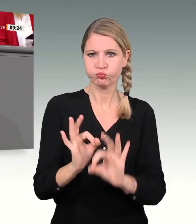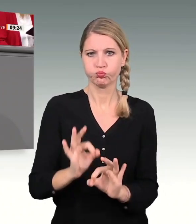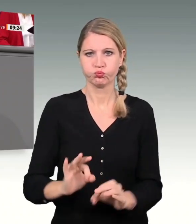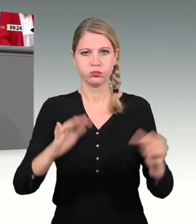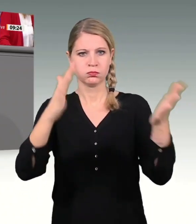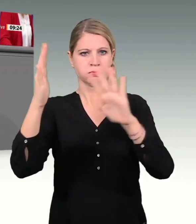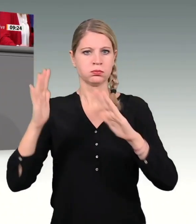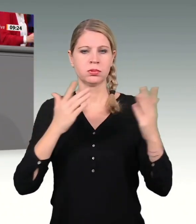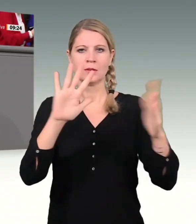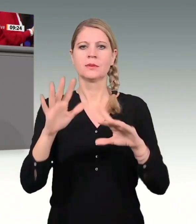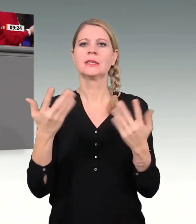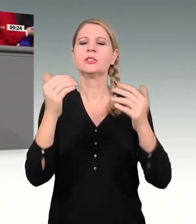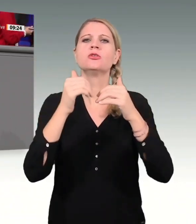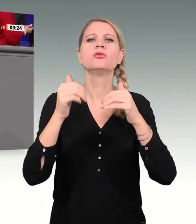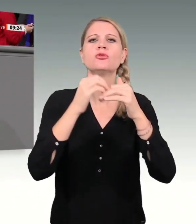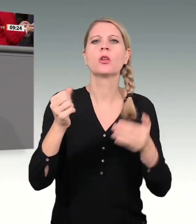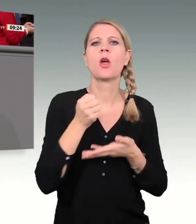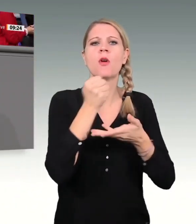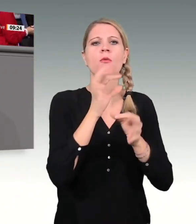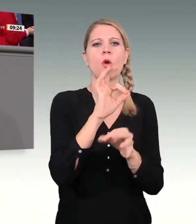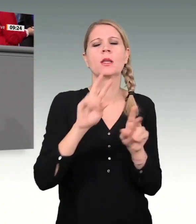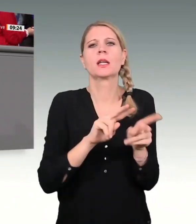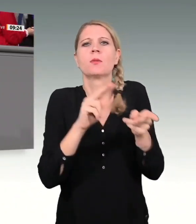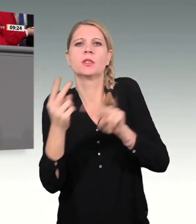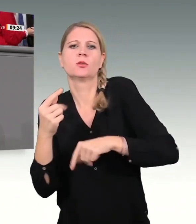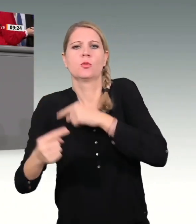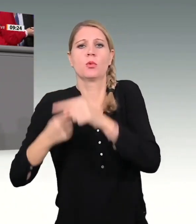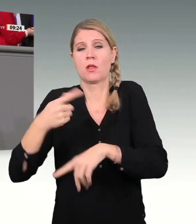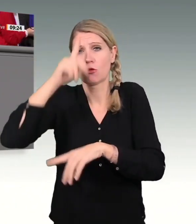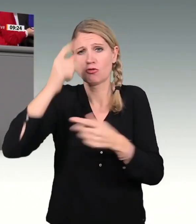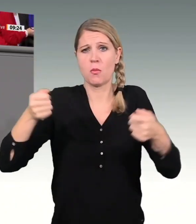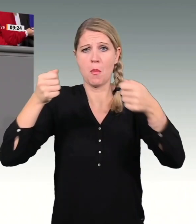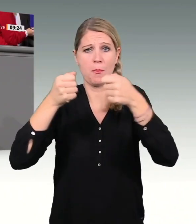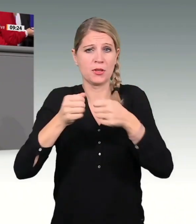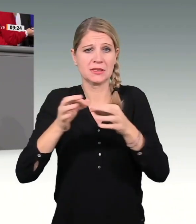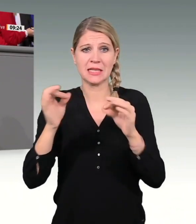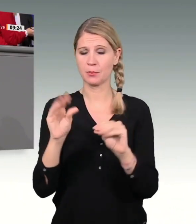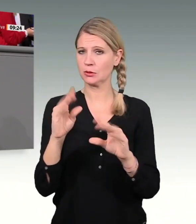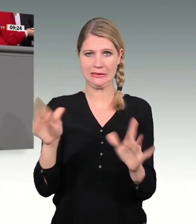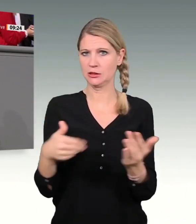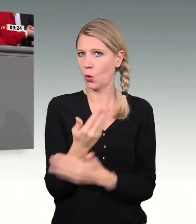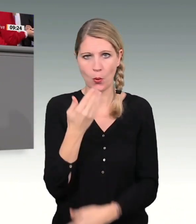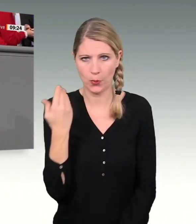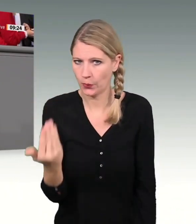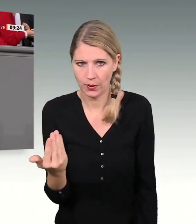zu nutzen, ist nichts Neues. Genau dasselbe haben wir in der letzten Koalition auch gemacht. Wir haben mit dem zweiten